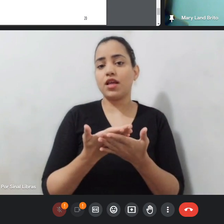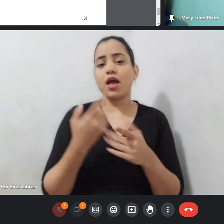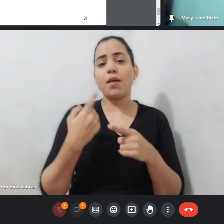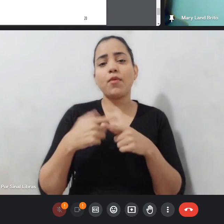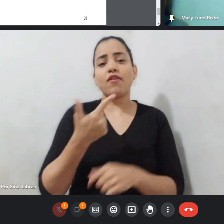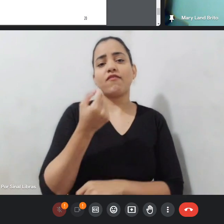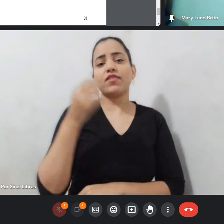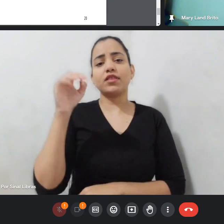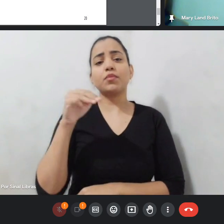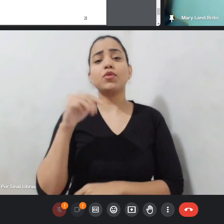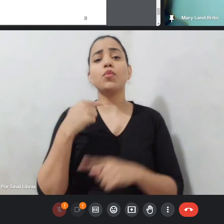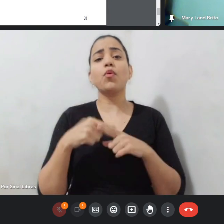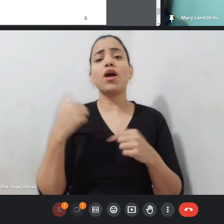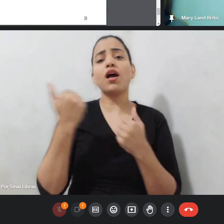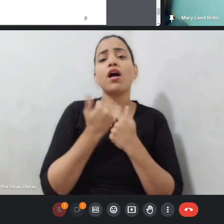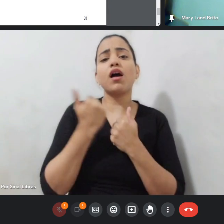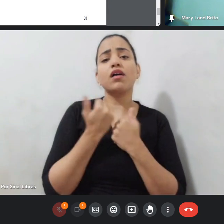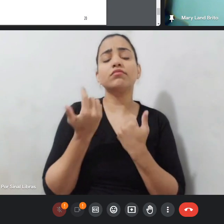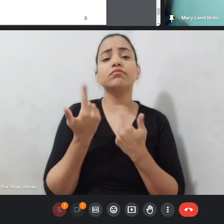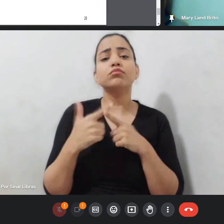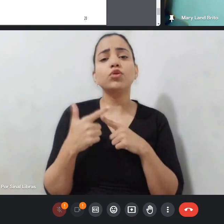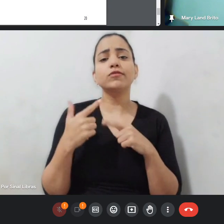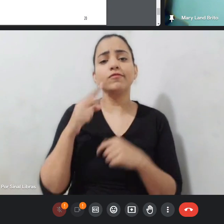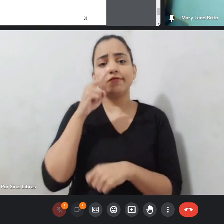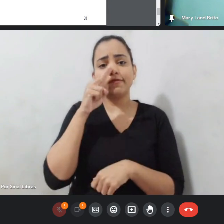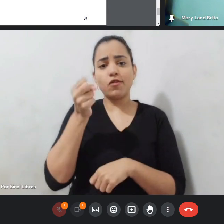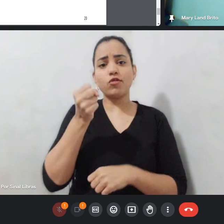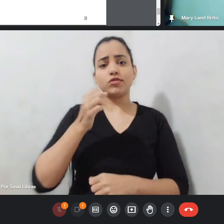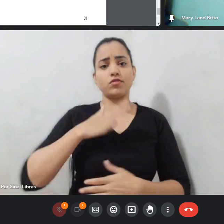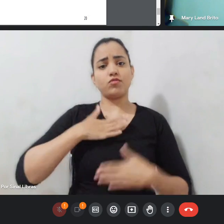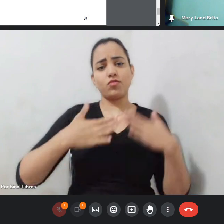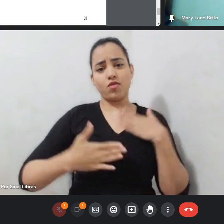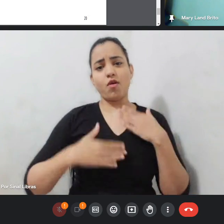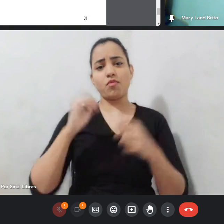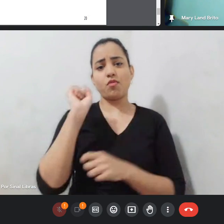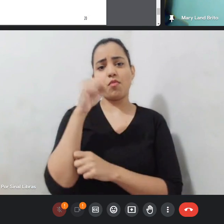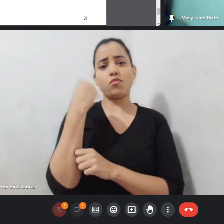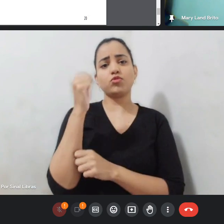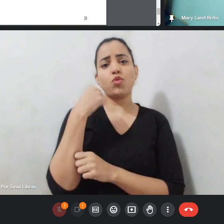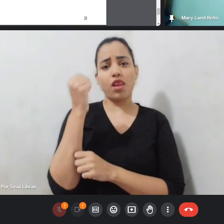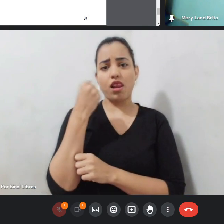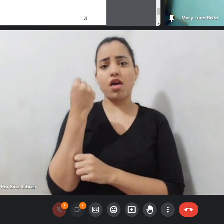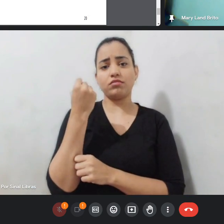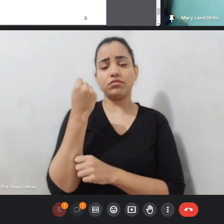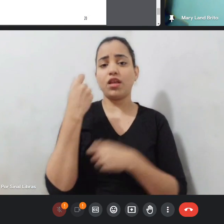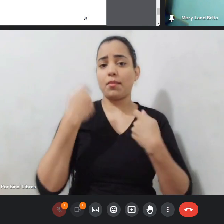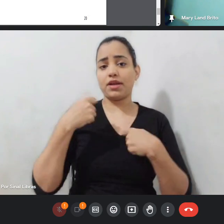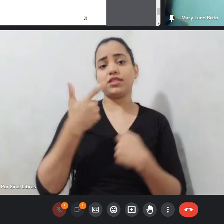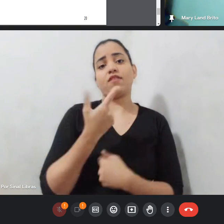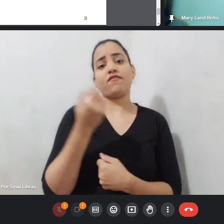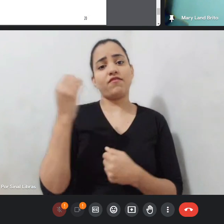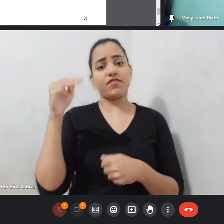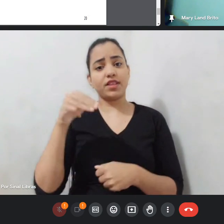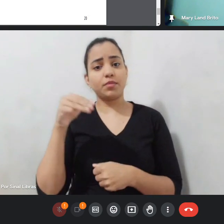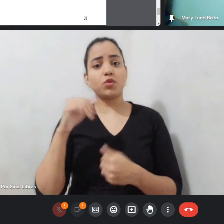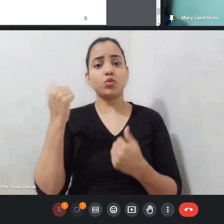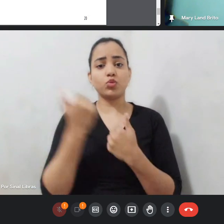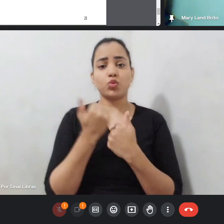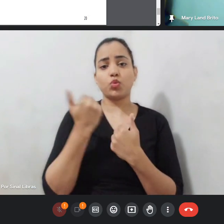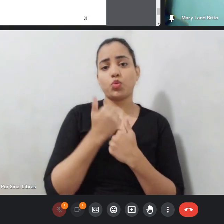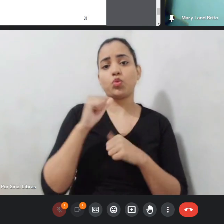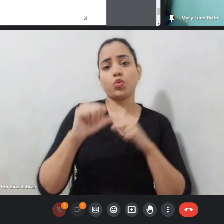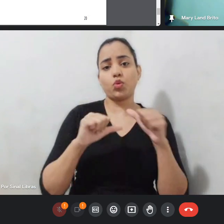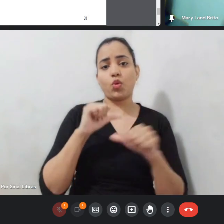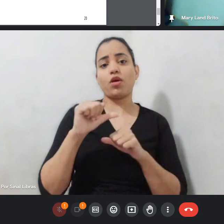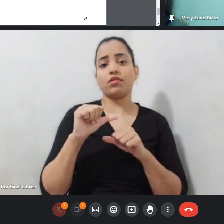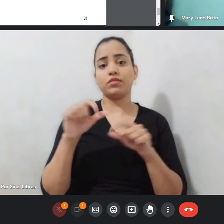um grande esforço dessa parte muscular da mão, e aí é preciso que a cada 20 minutos faça essa troca, e não só isso. É